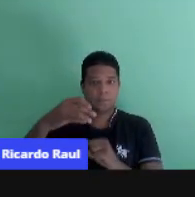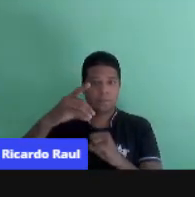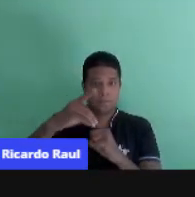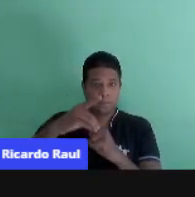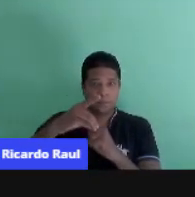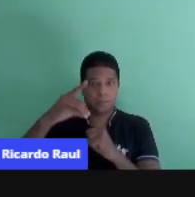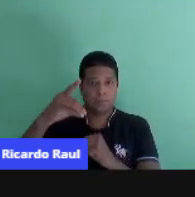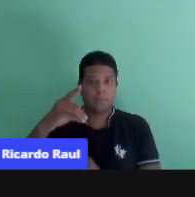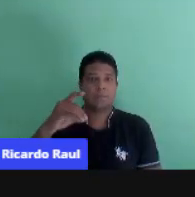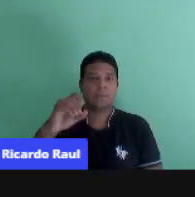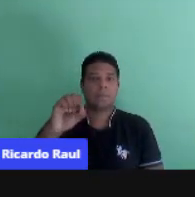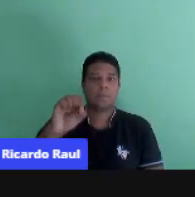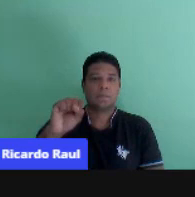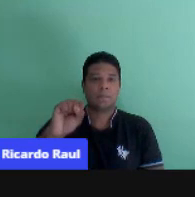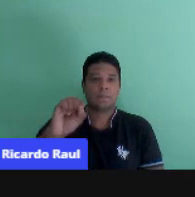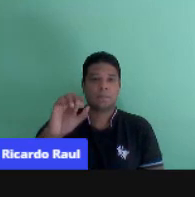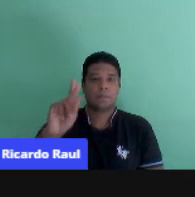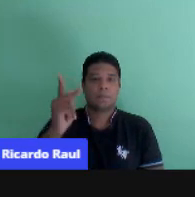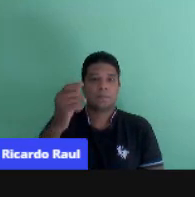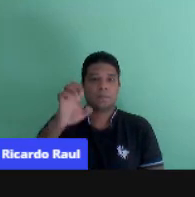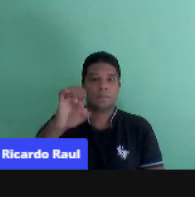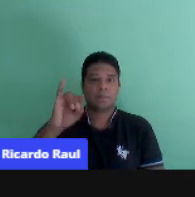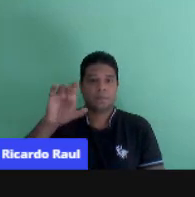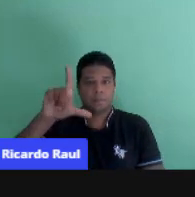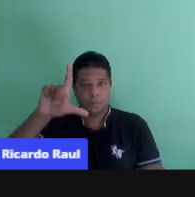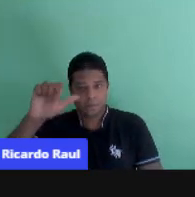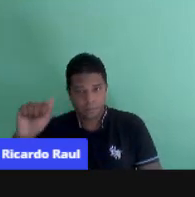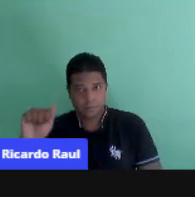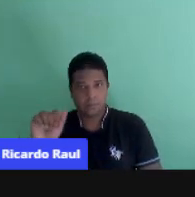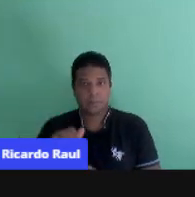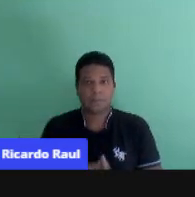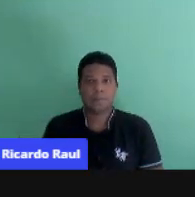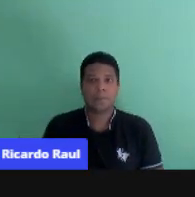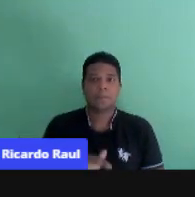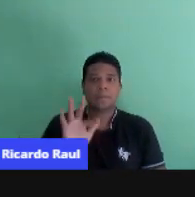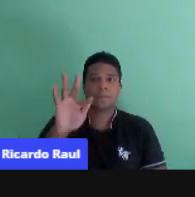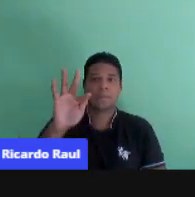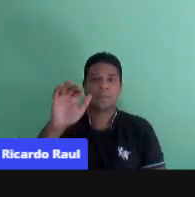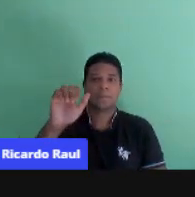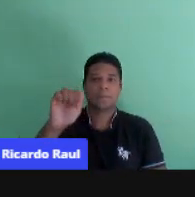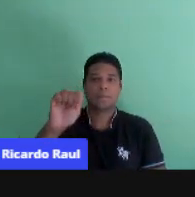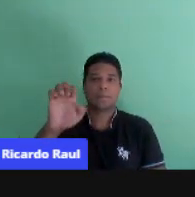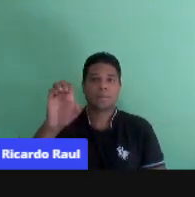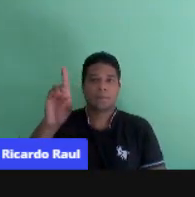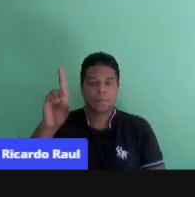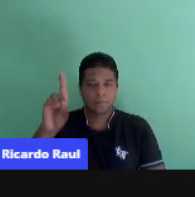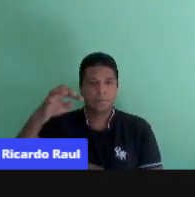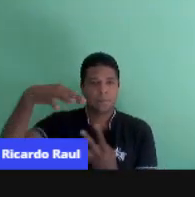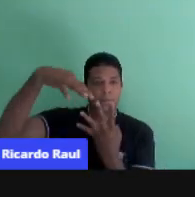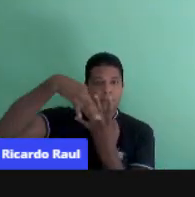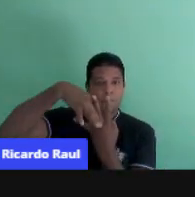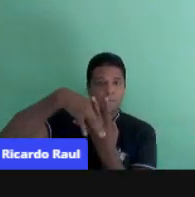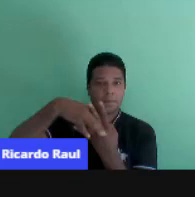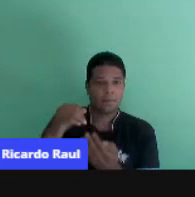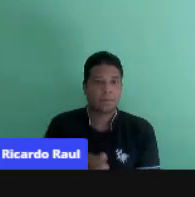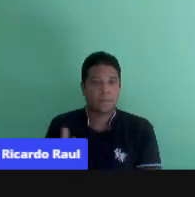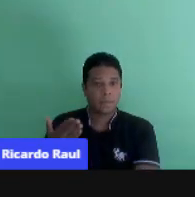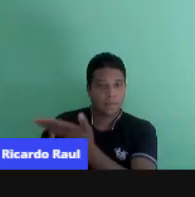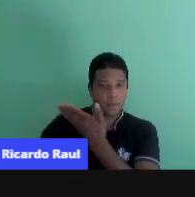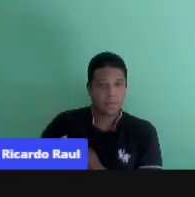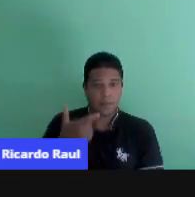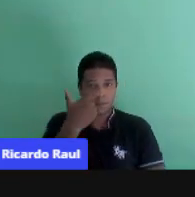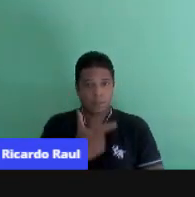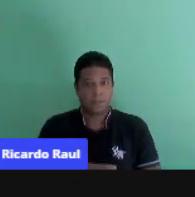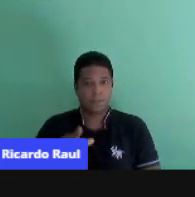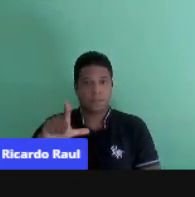Sheila Denise Guimarães Barbosa, da FAED UFMS, mediador sou eu, professor Luiz